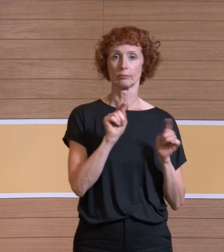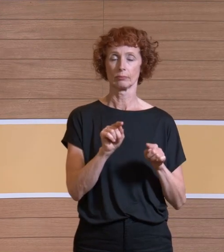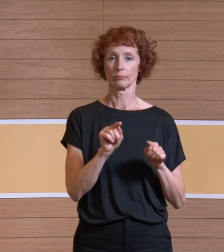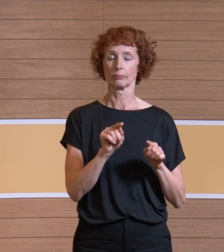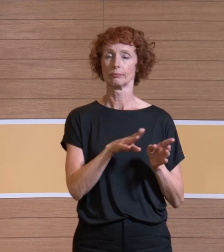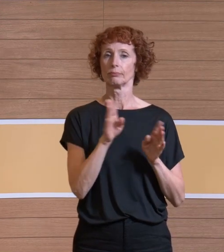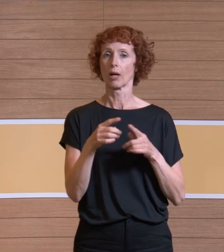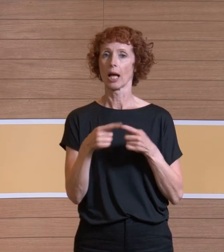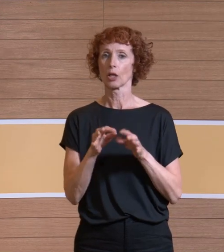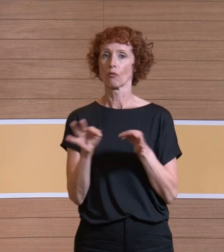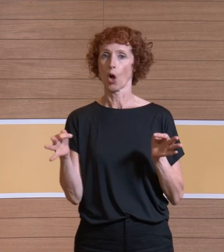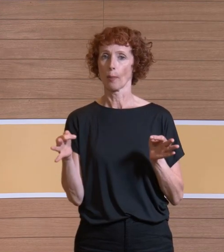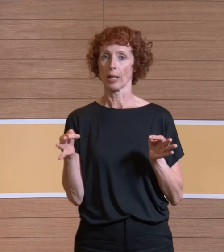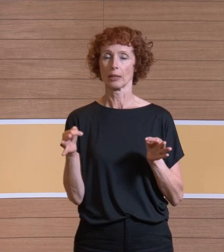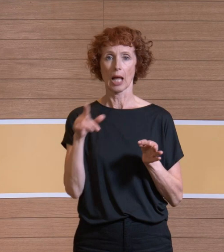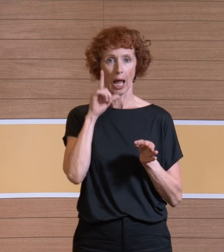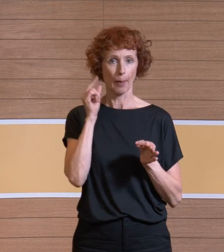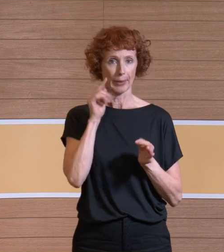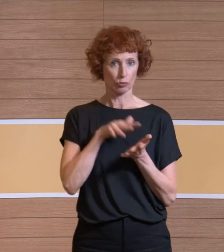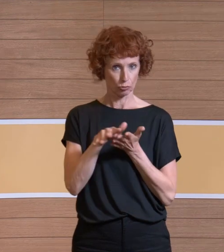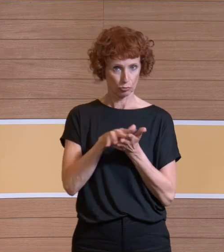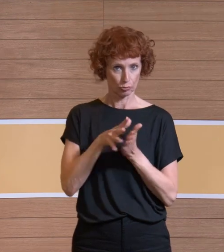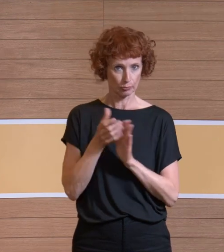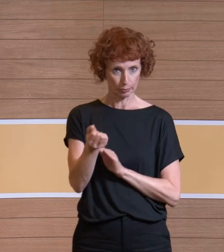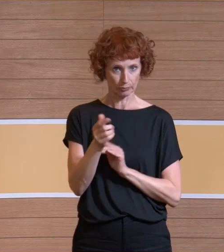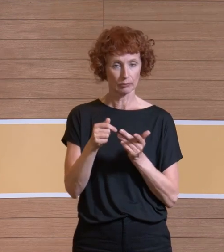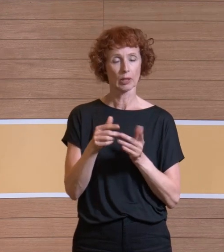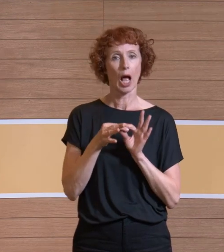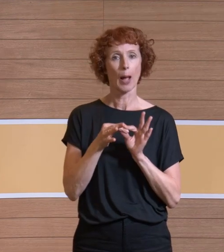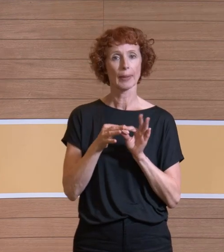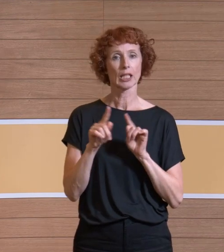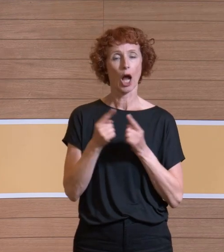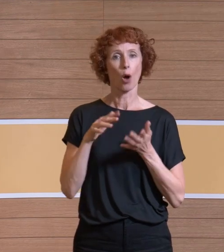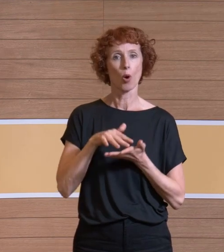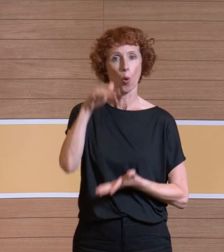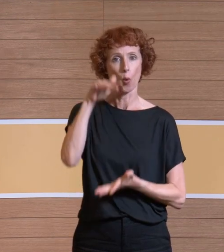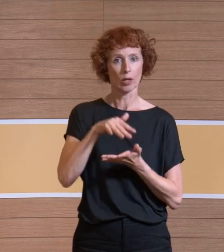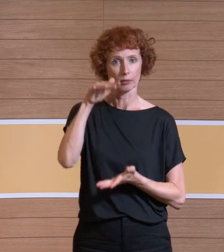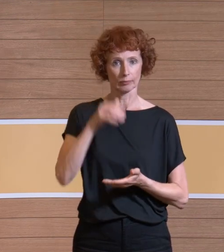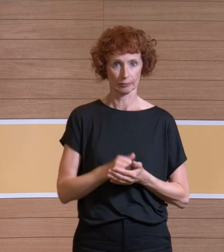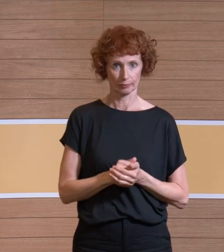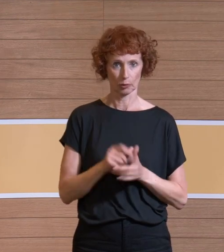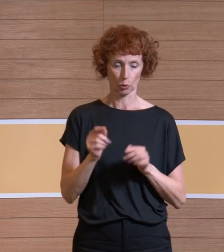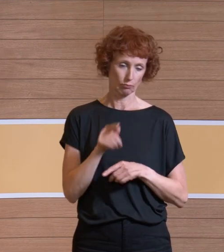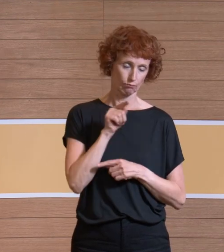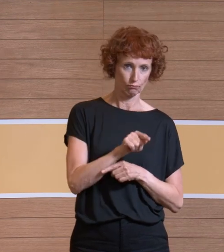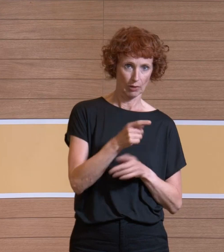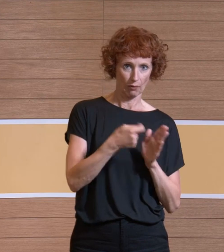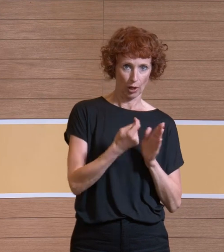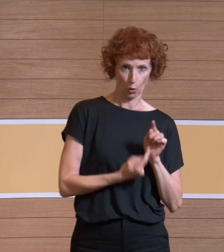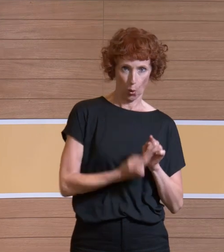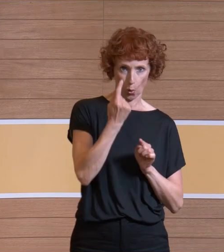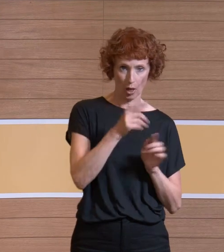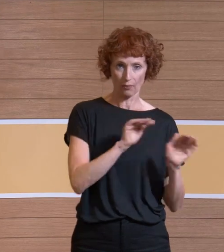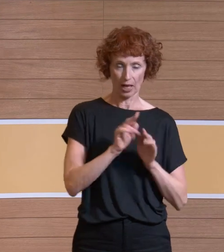empirisch ermittelt, wo die Höhe der Räume eine Rolle spielt. Das heißt, die linke Seite der Gleichung sollte also einen größeren Wert ergeben wie die rechte